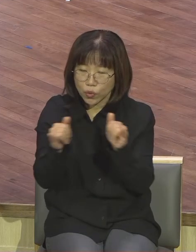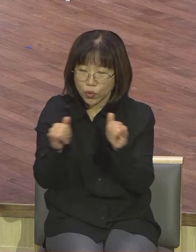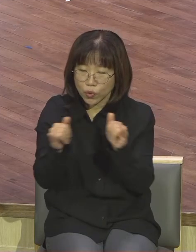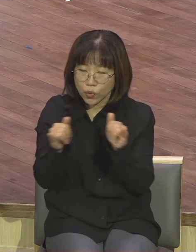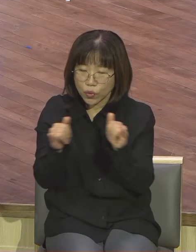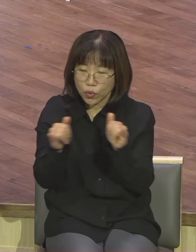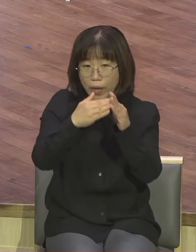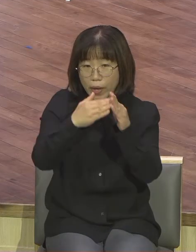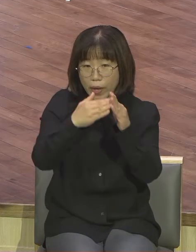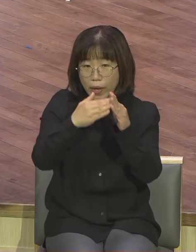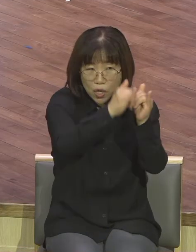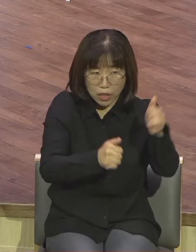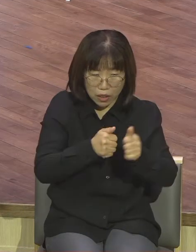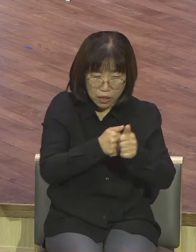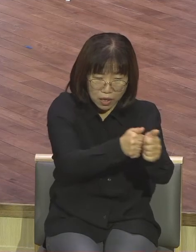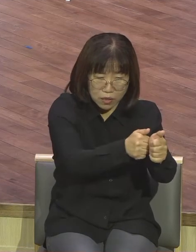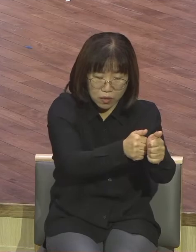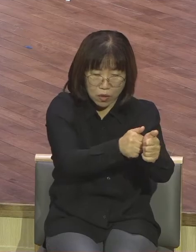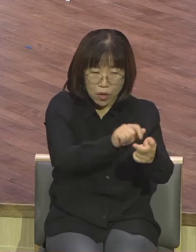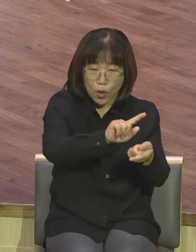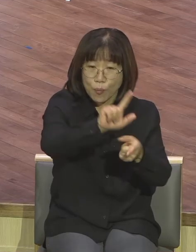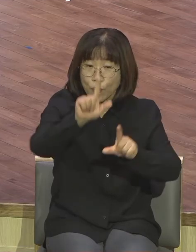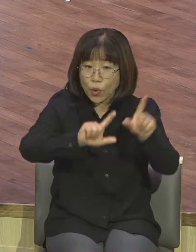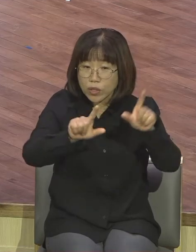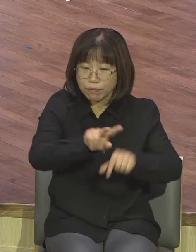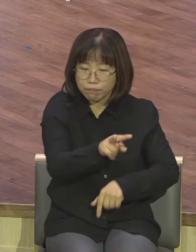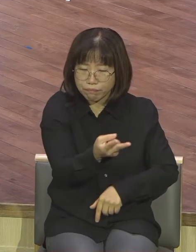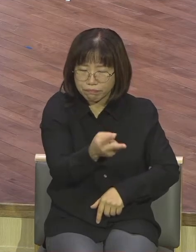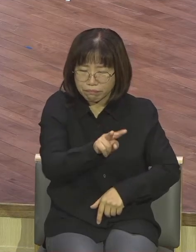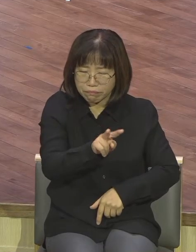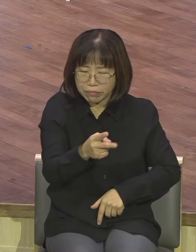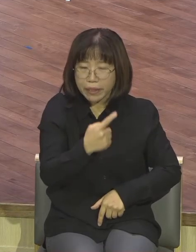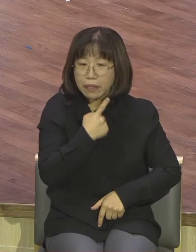살아남지를 못하고 다 도태되었다